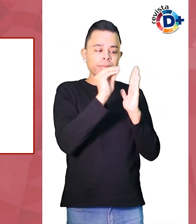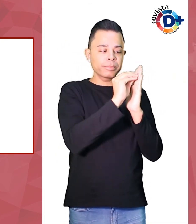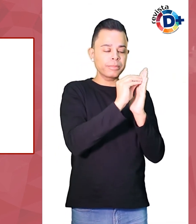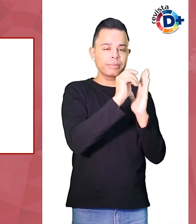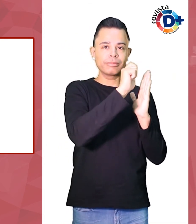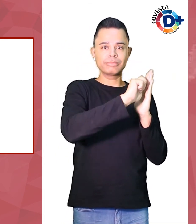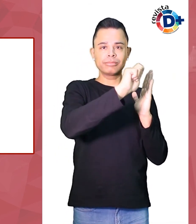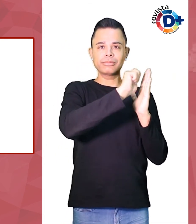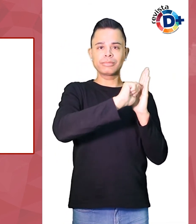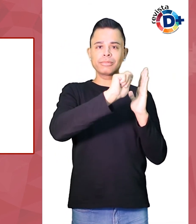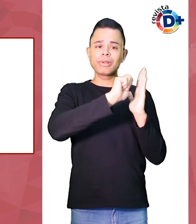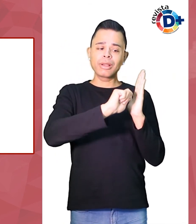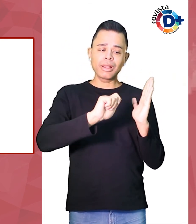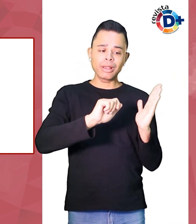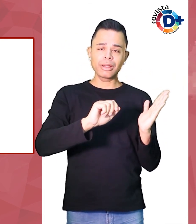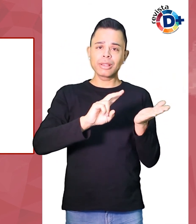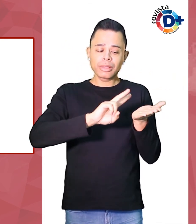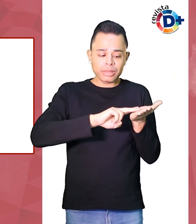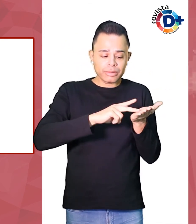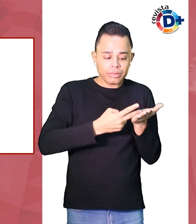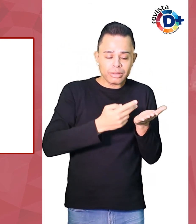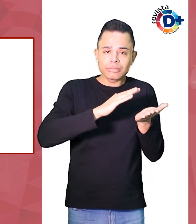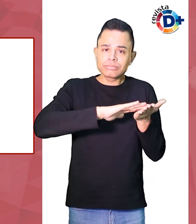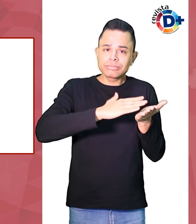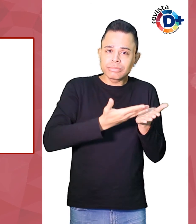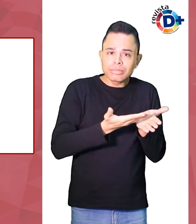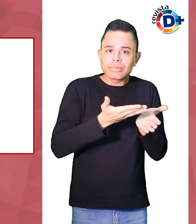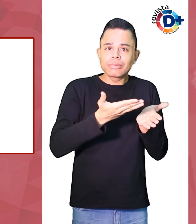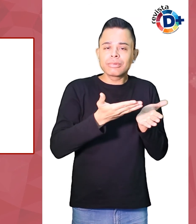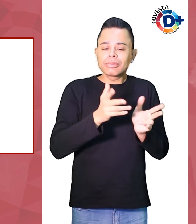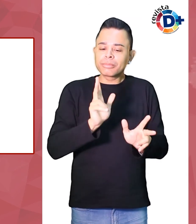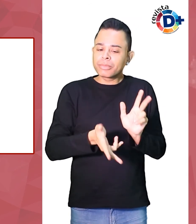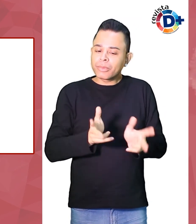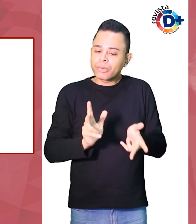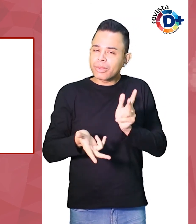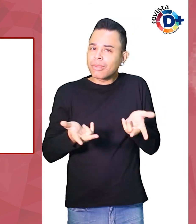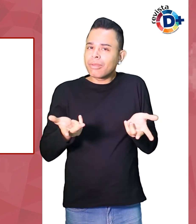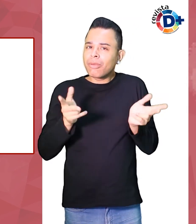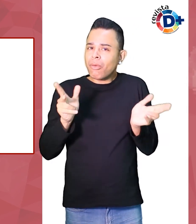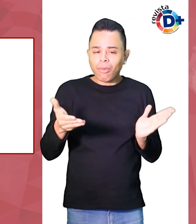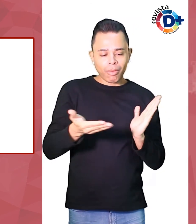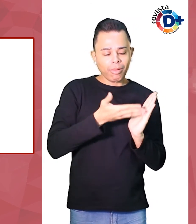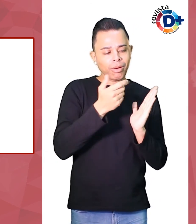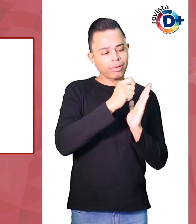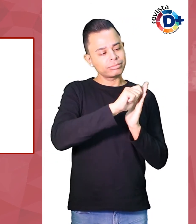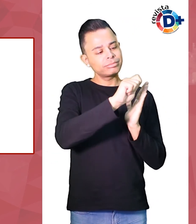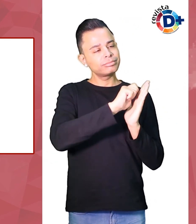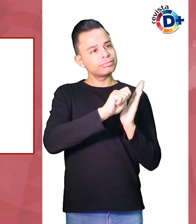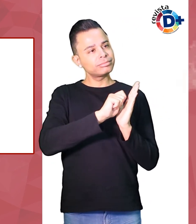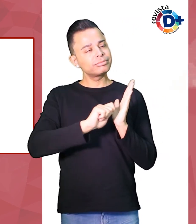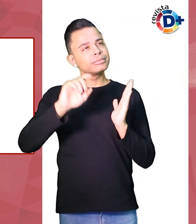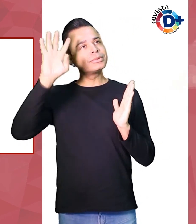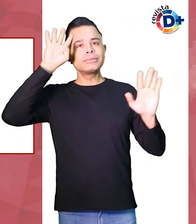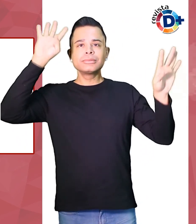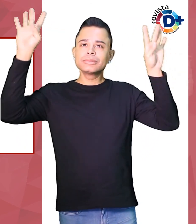interpretativo de um caderno de reflexões sobre as traduções e